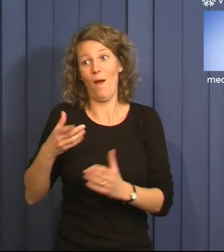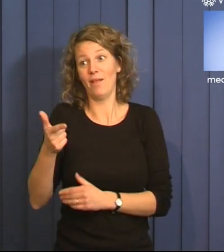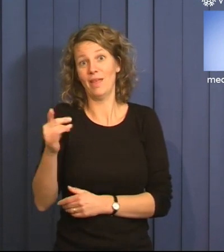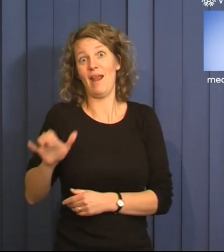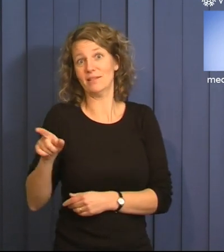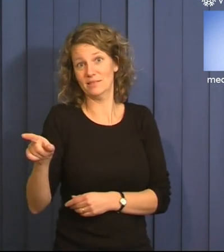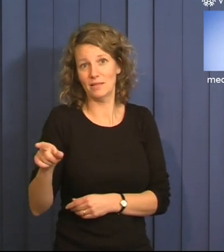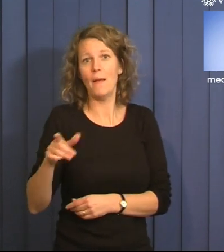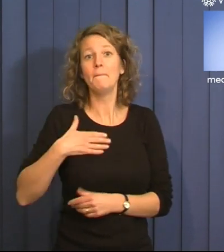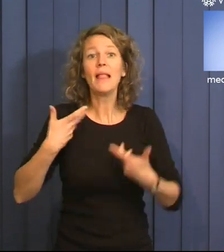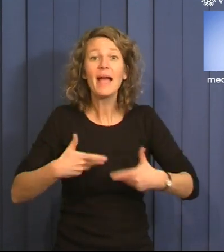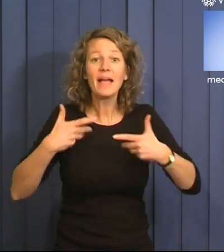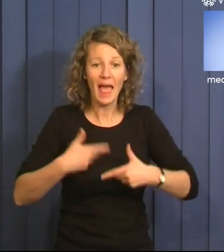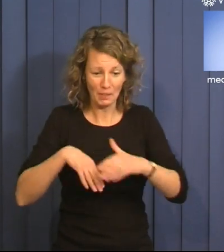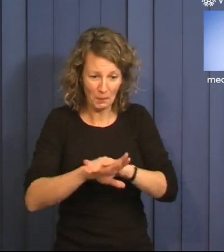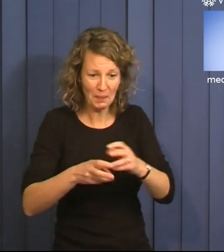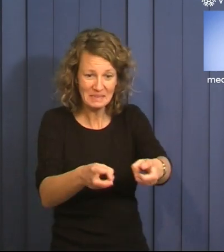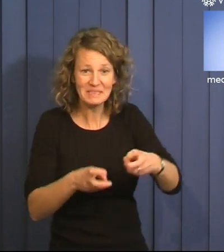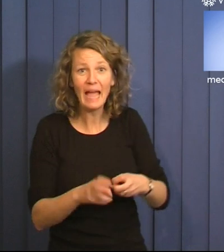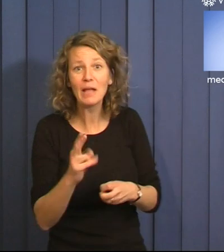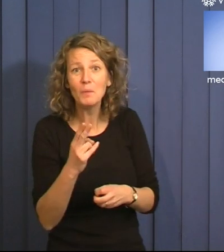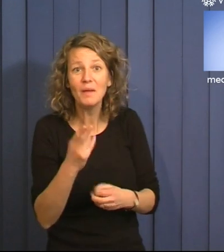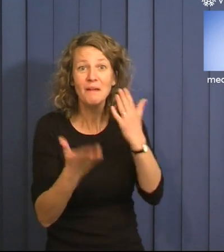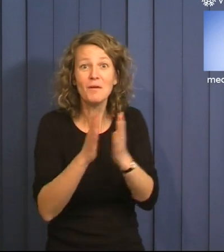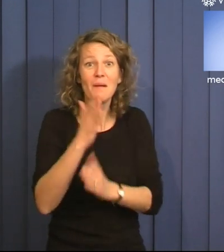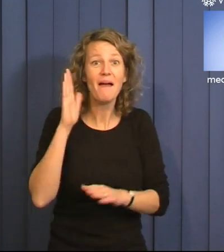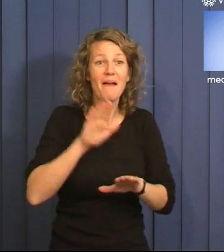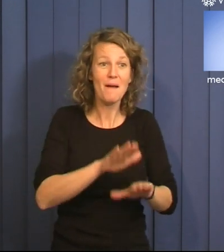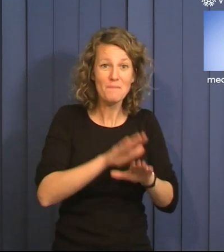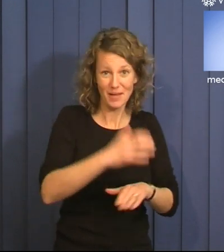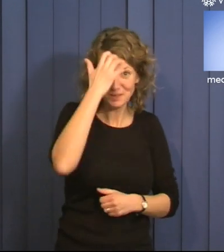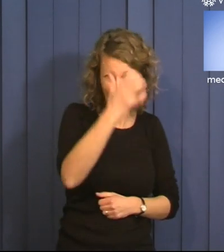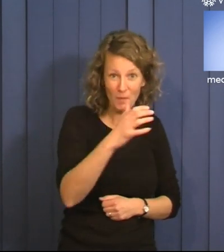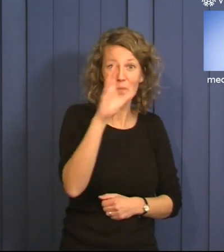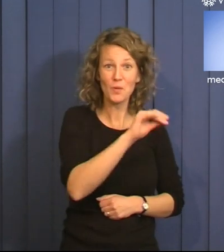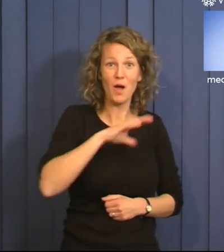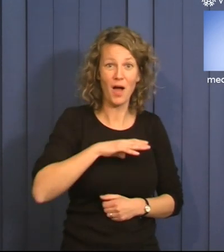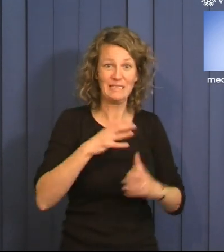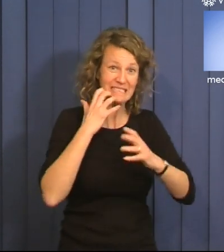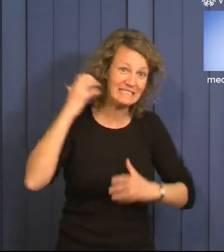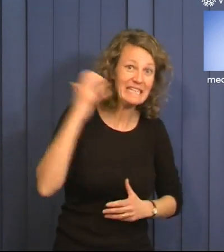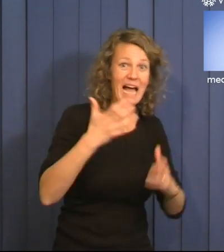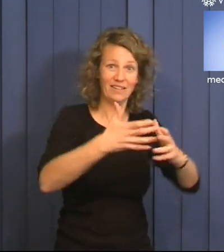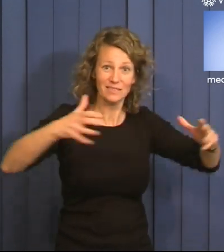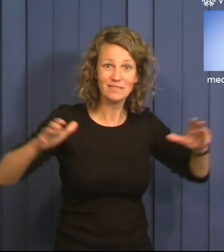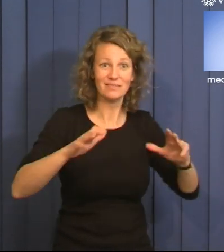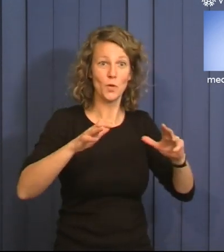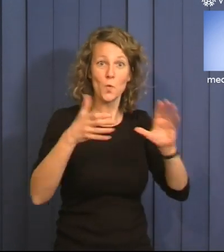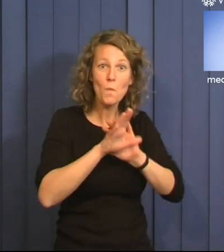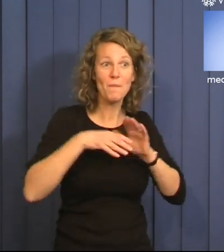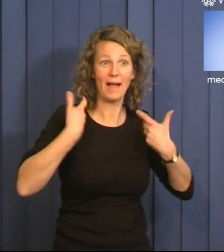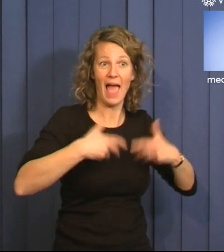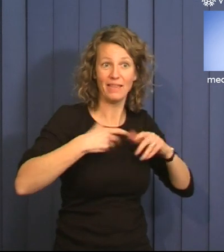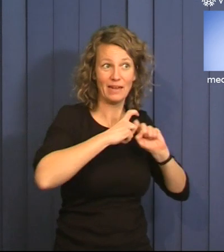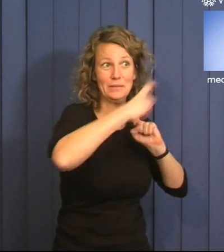Mina kläder förvarar jag under min säng till skillnad från en rymlig walk-in-klosset som jag hade hemma. Jag fyller 30 år men ibland så